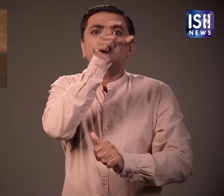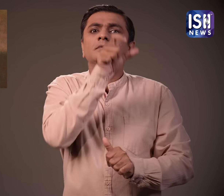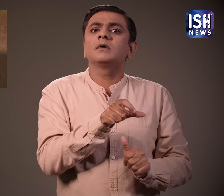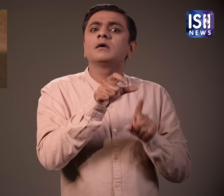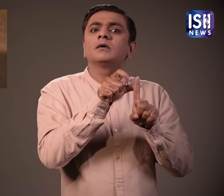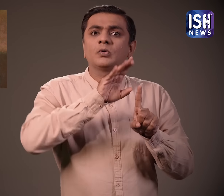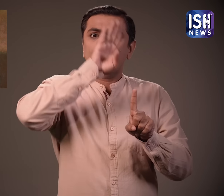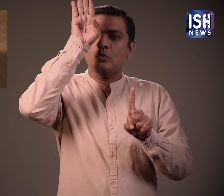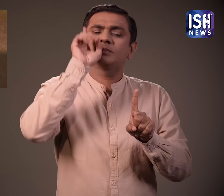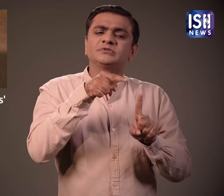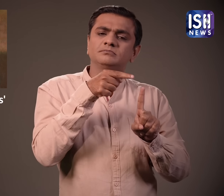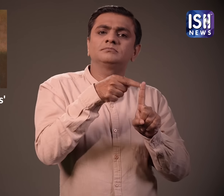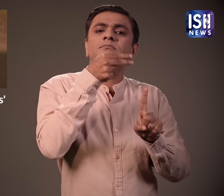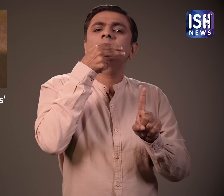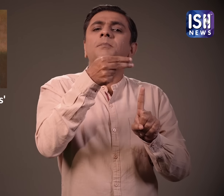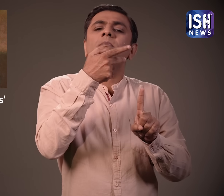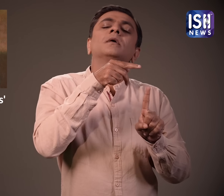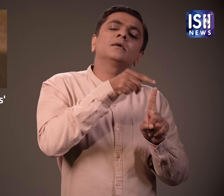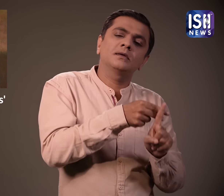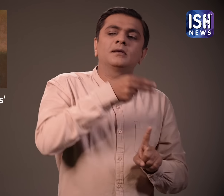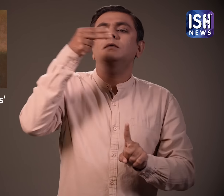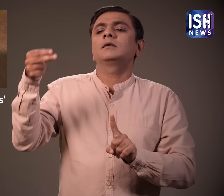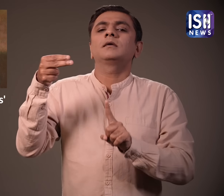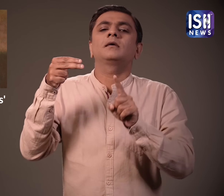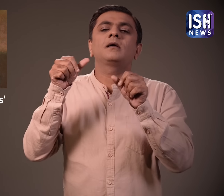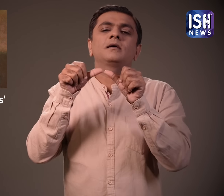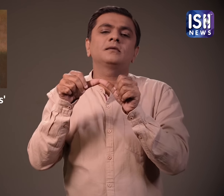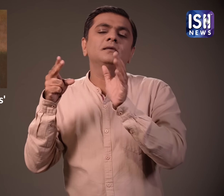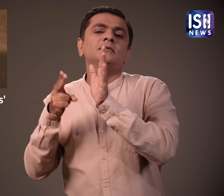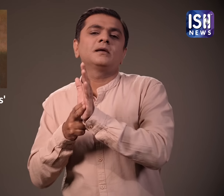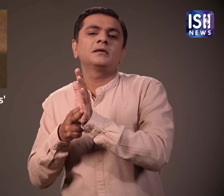था।